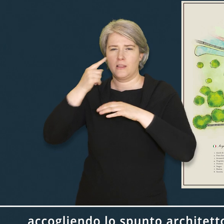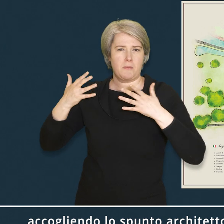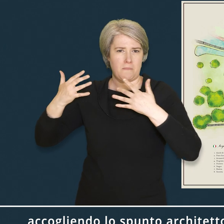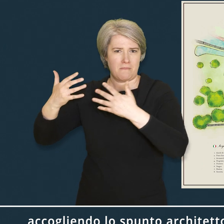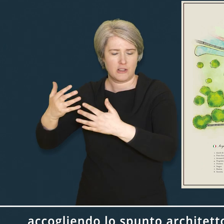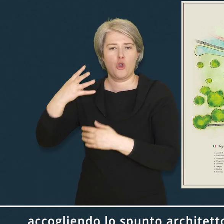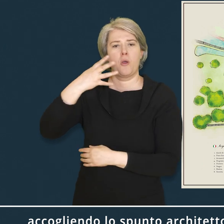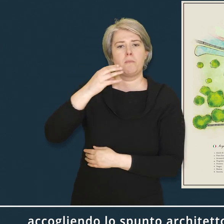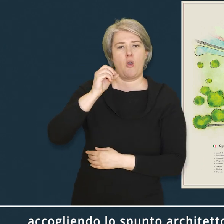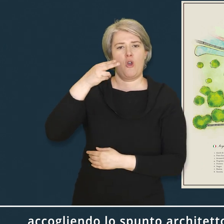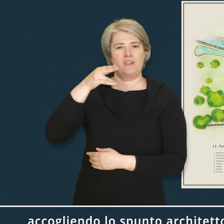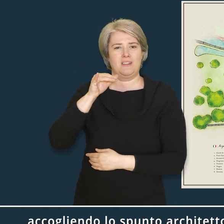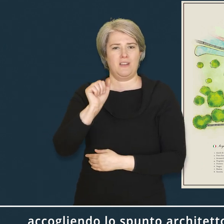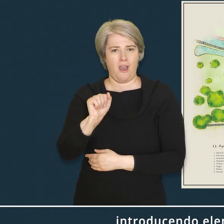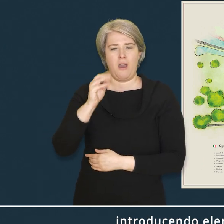le forme